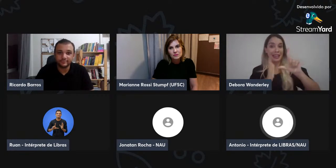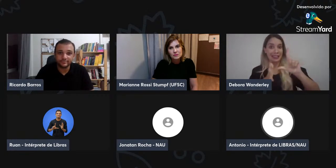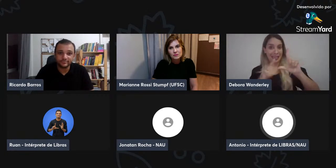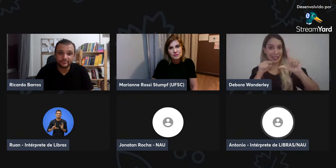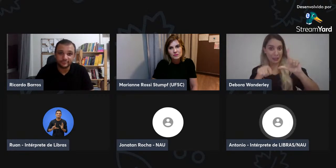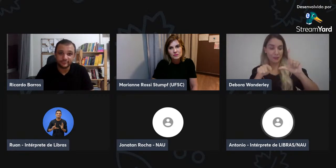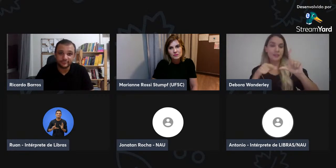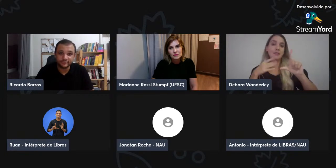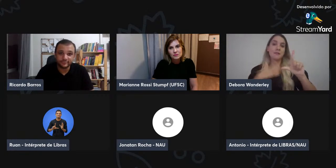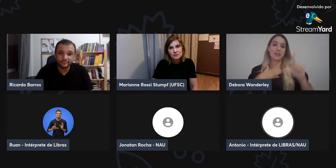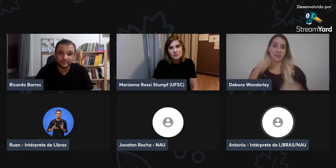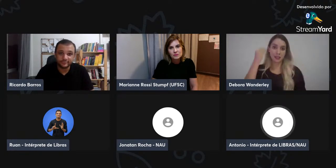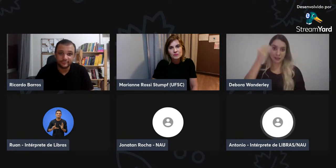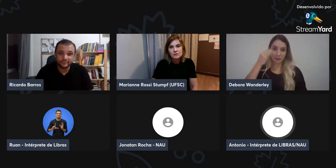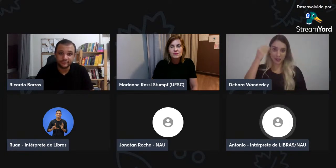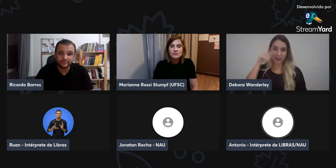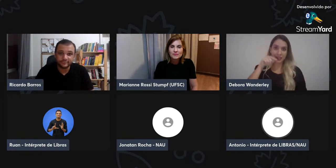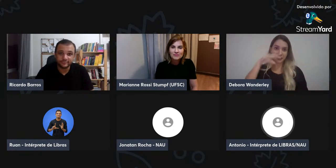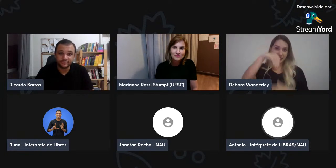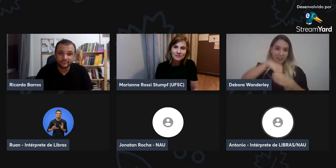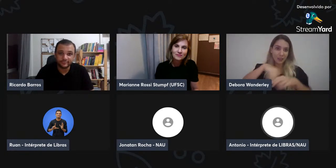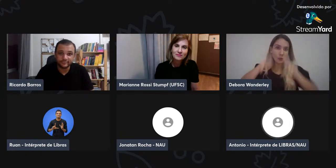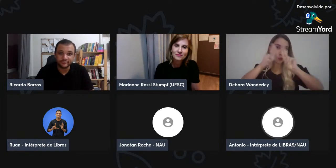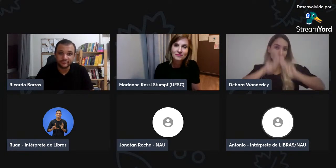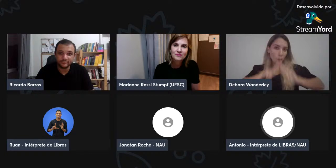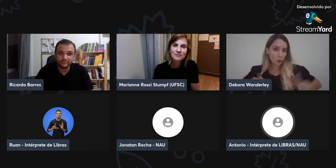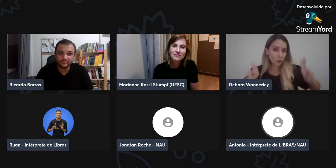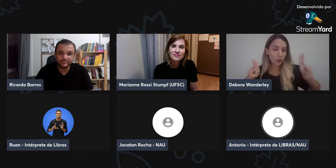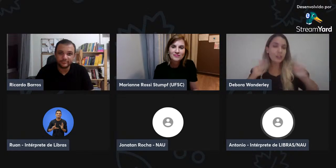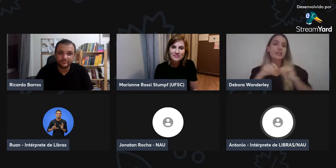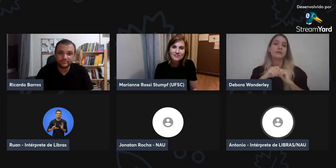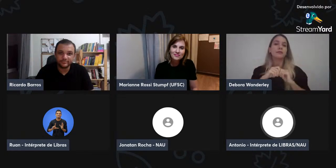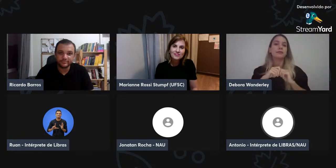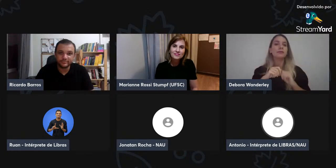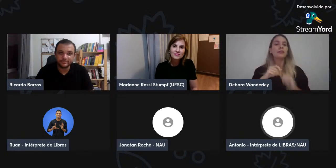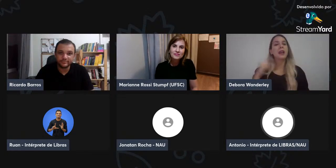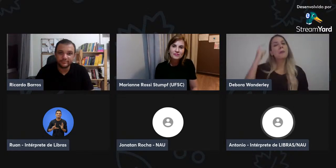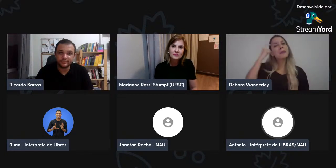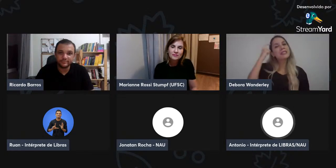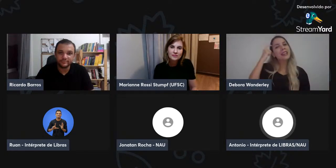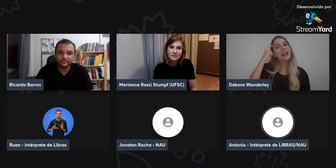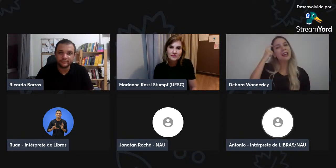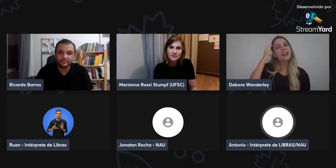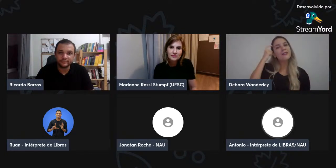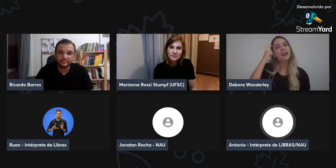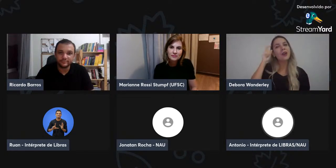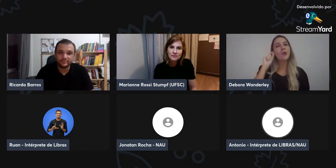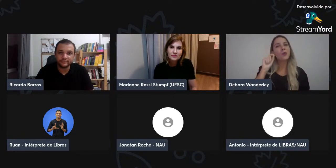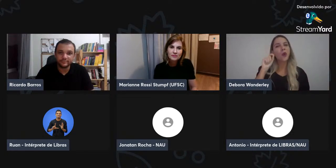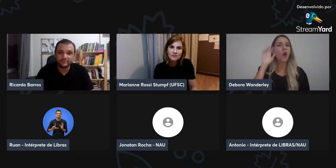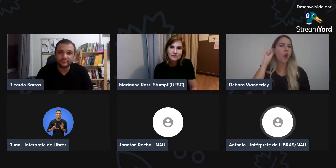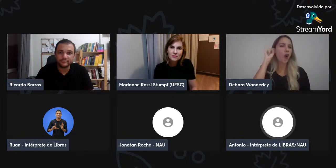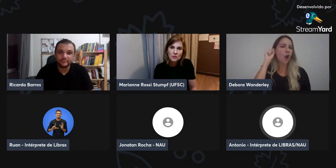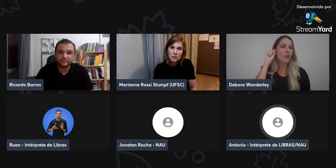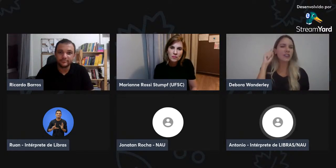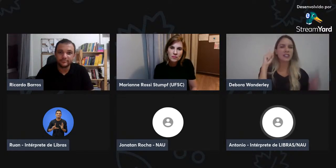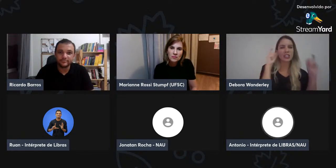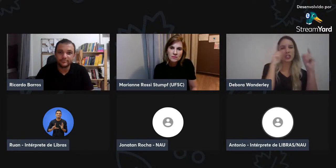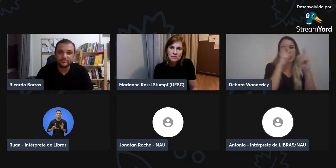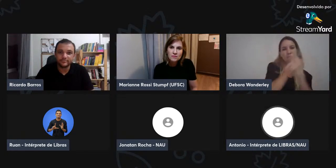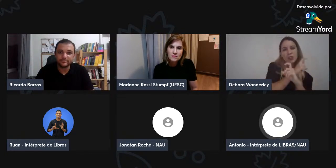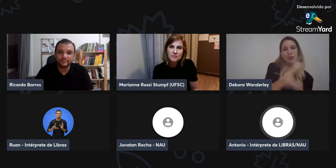com outros alunos também, e dentro do Letras Libras, eu já tive algumas experiências também, pela UFSC, que,